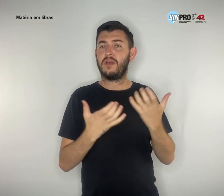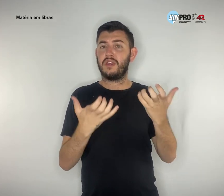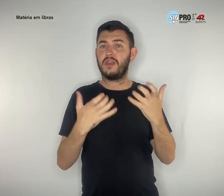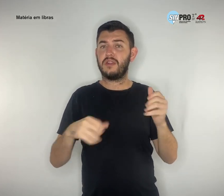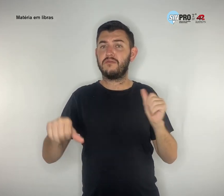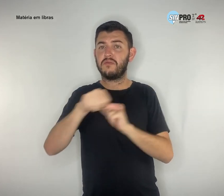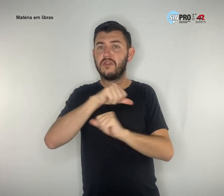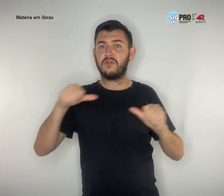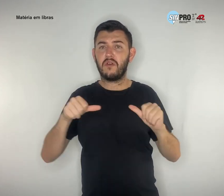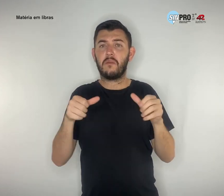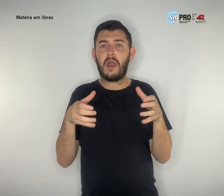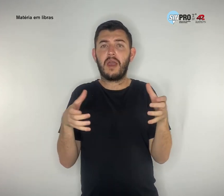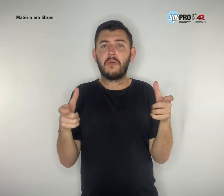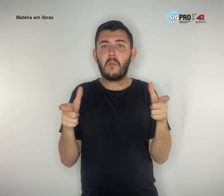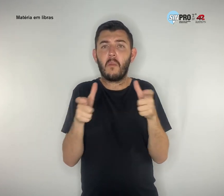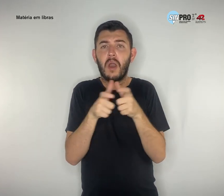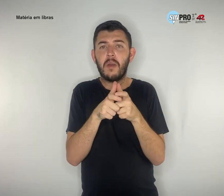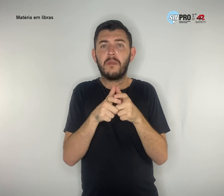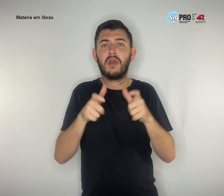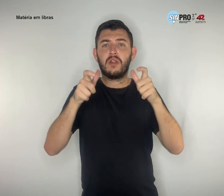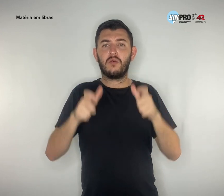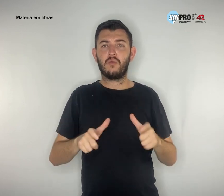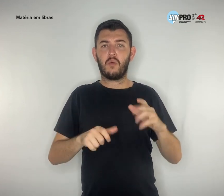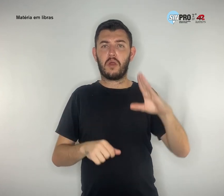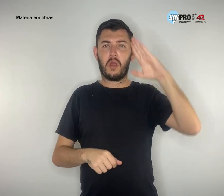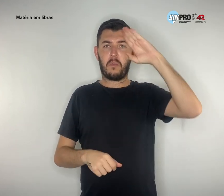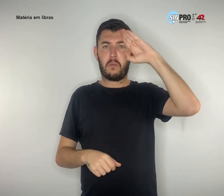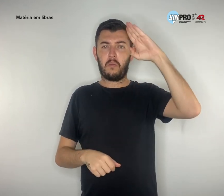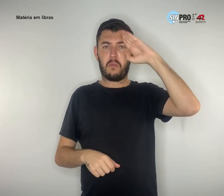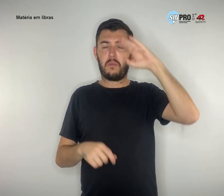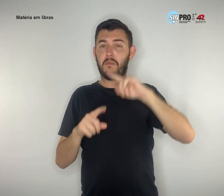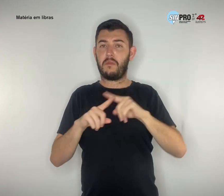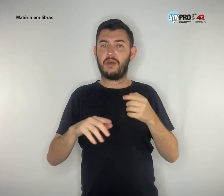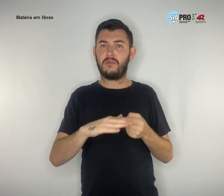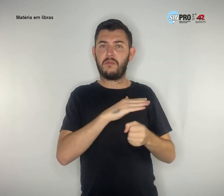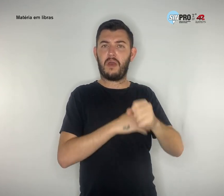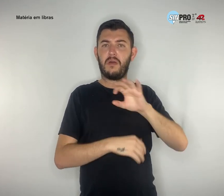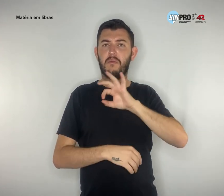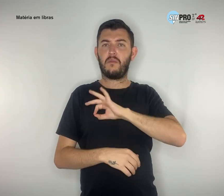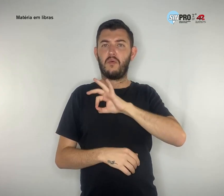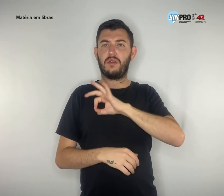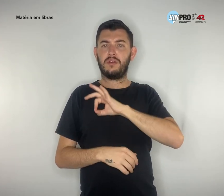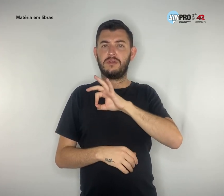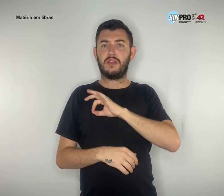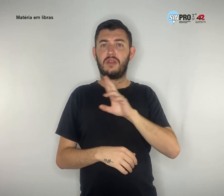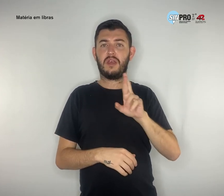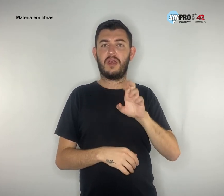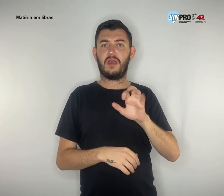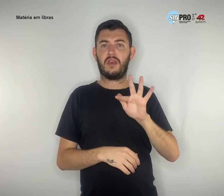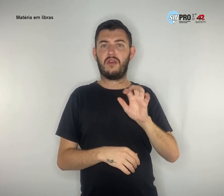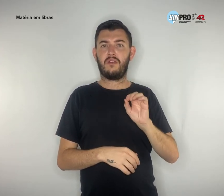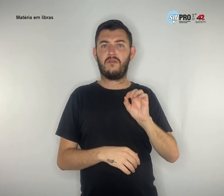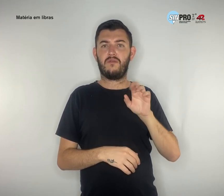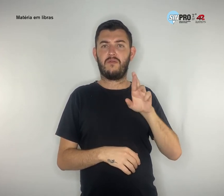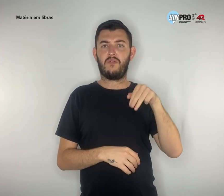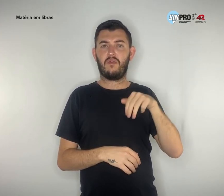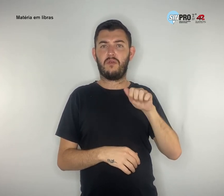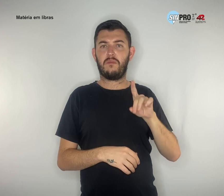-quartéis. Você segregar policiais reformados, ou seja, que não estão aptos para atuar